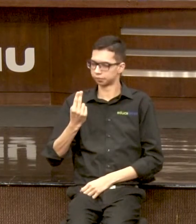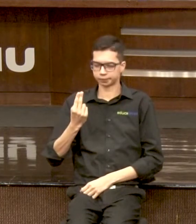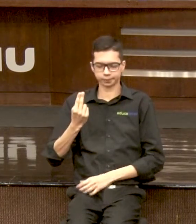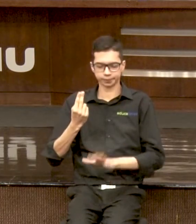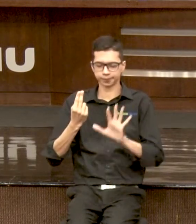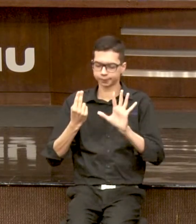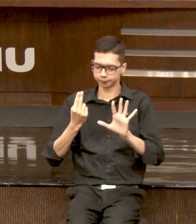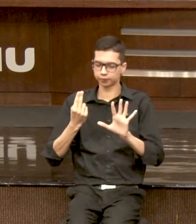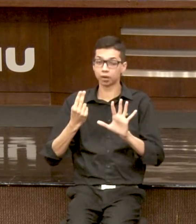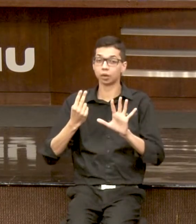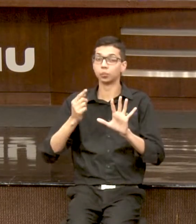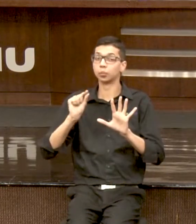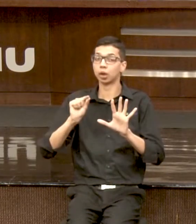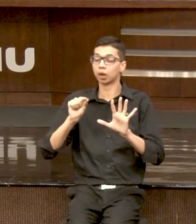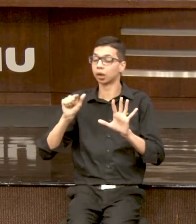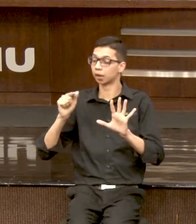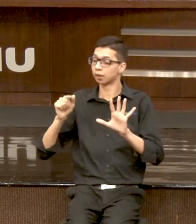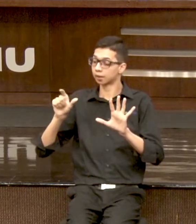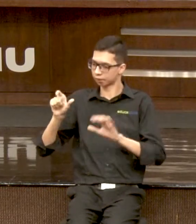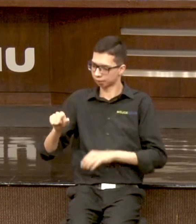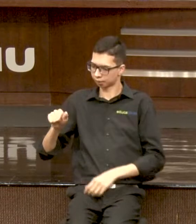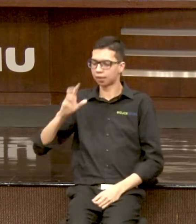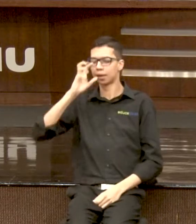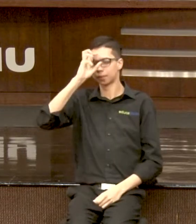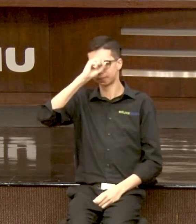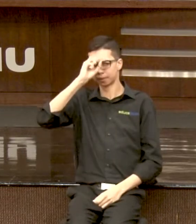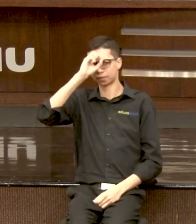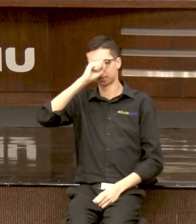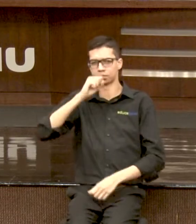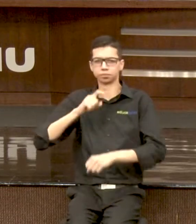tempo e de uma outra forma.